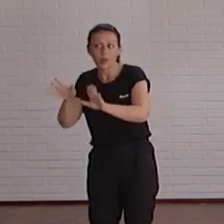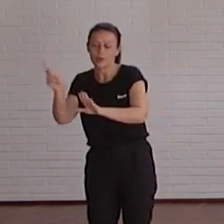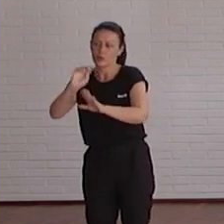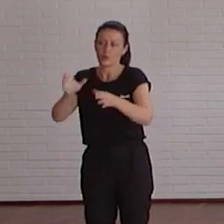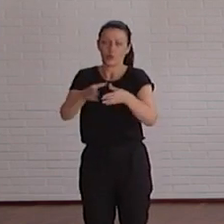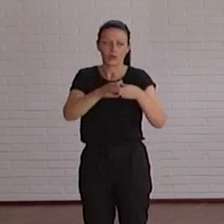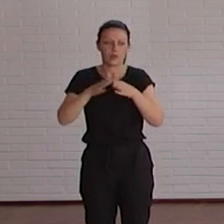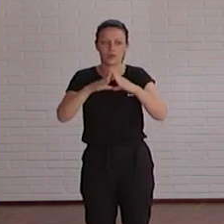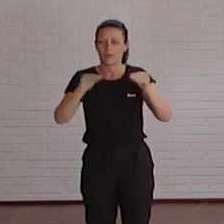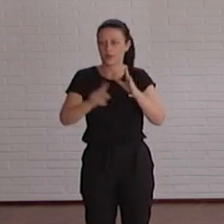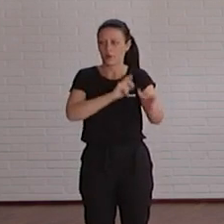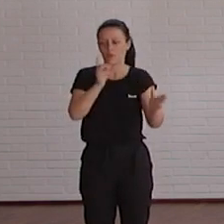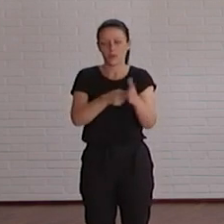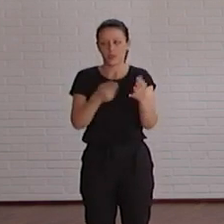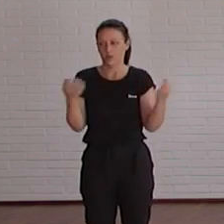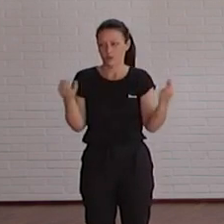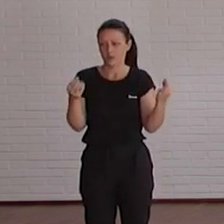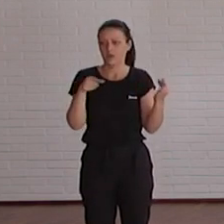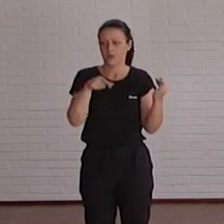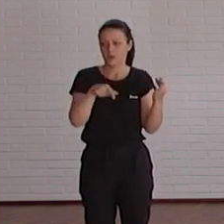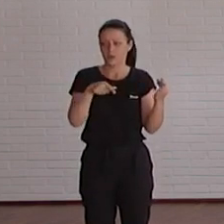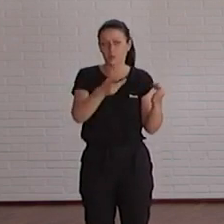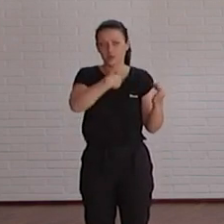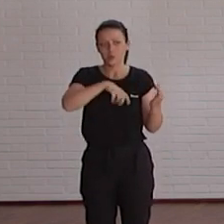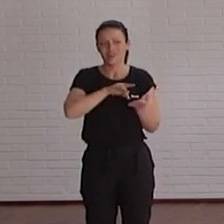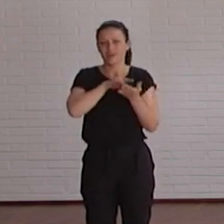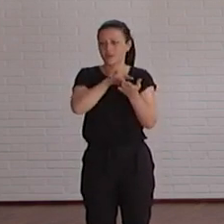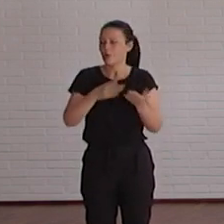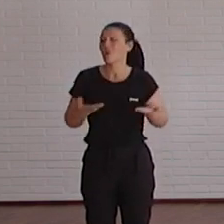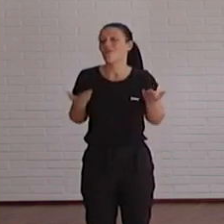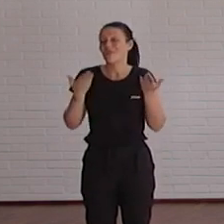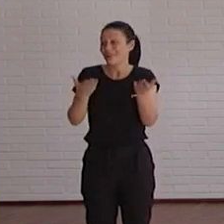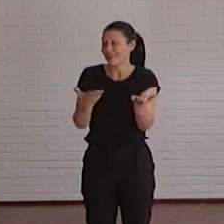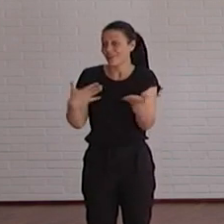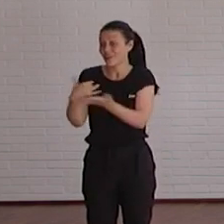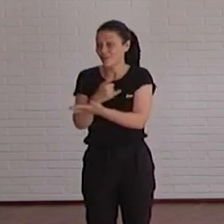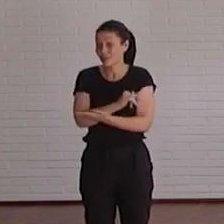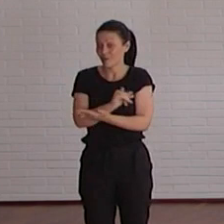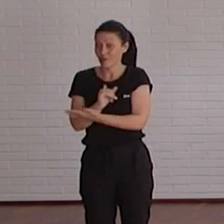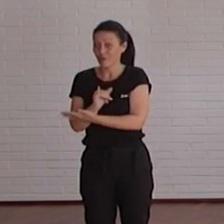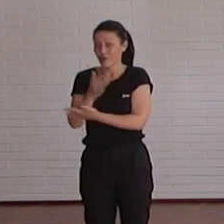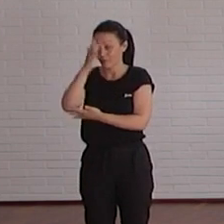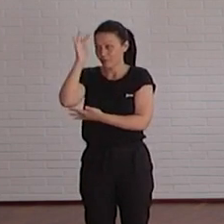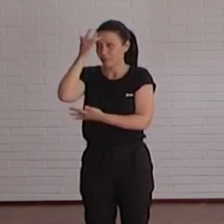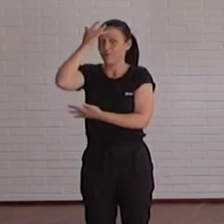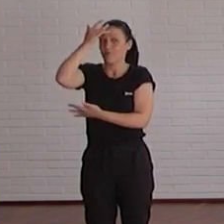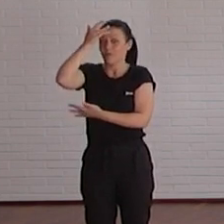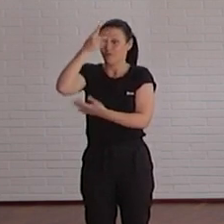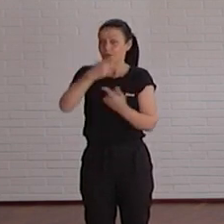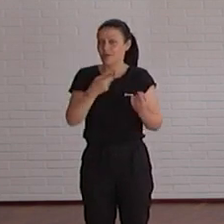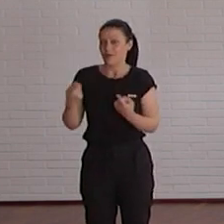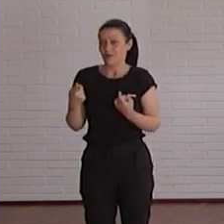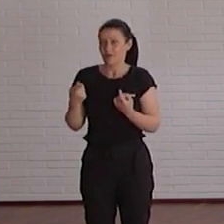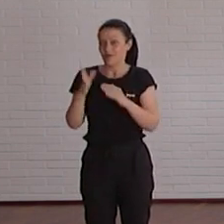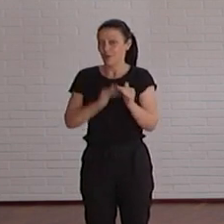la comunidad universitaria, porque todos tenemos servicios que ofrecer y todos tenemos que ser conscientes de la necesidad de ofrecerlos